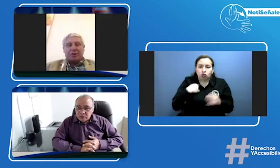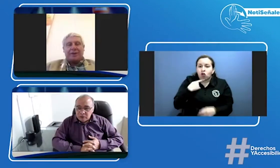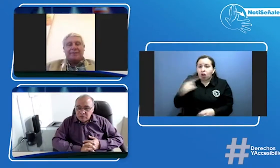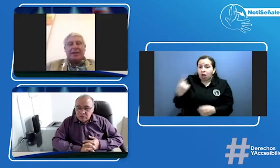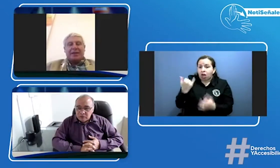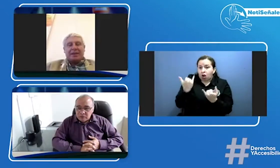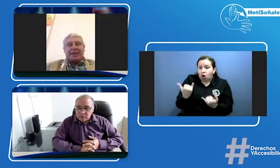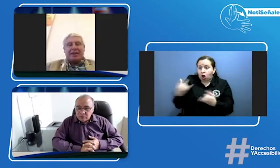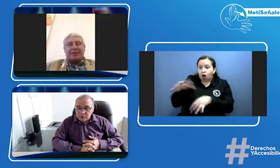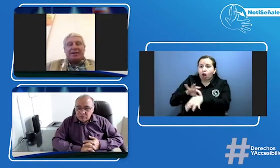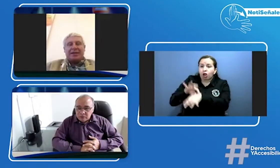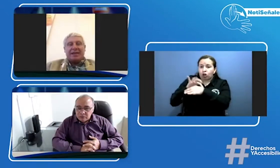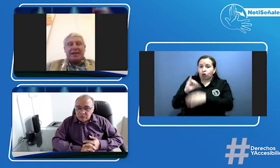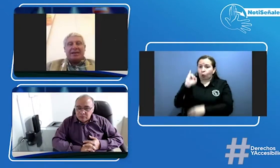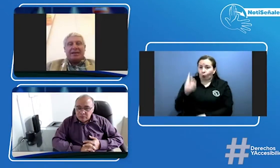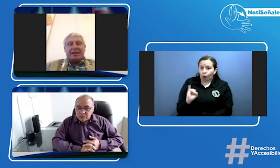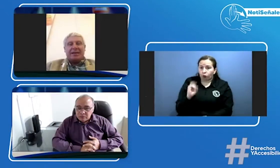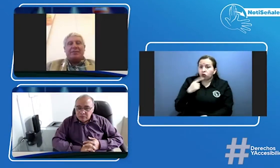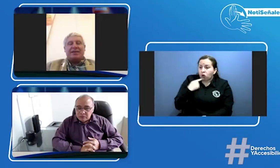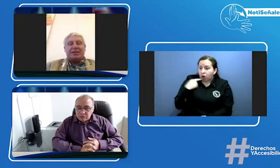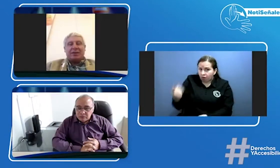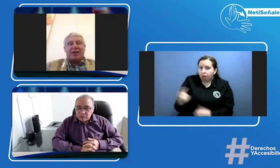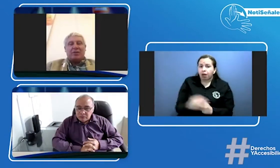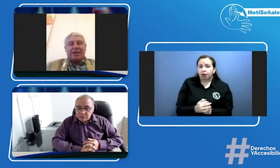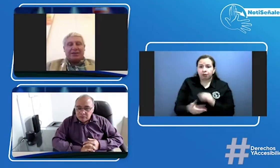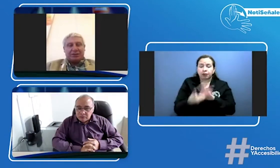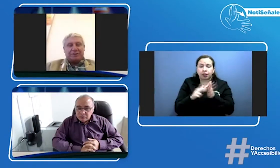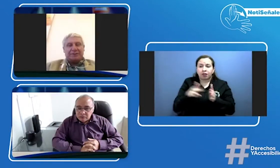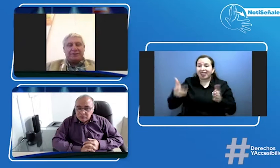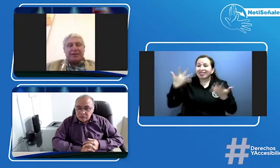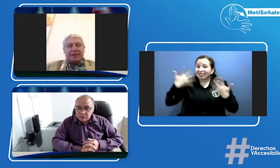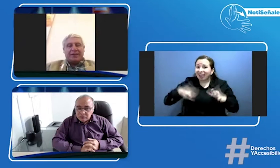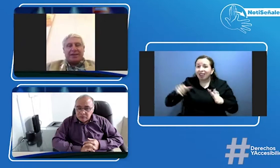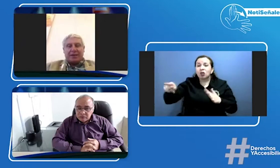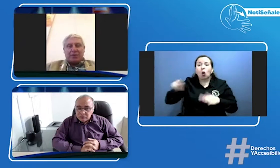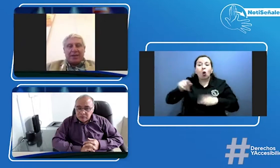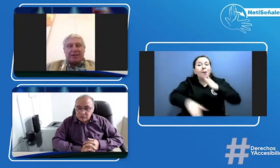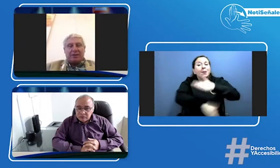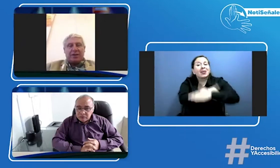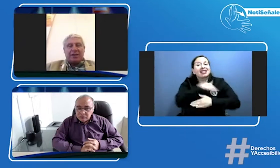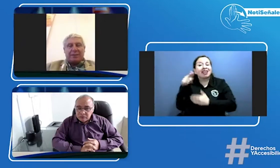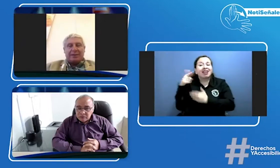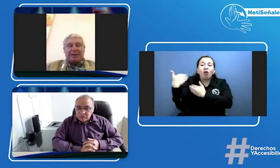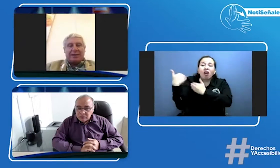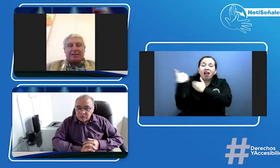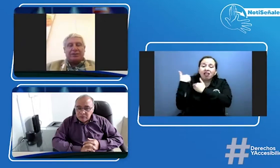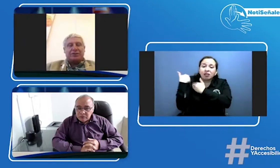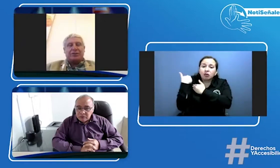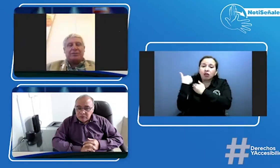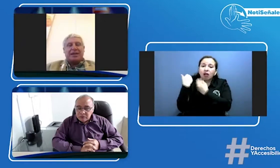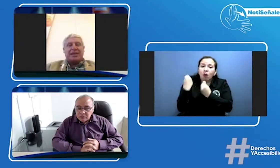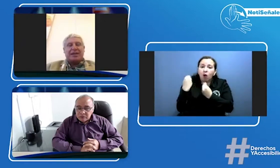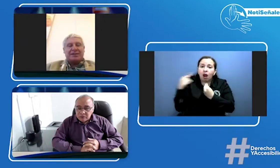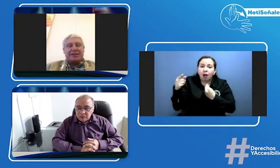que tenía el ministerio la obligación de regular o de reglamentar la resolución para que el CRC